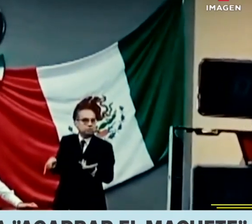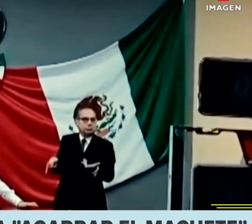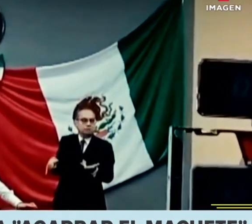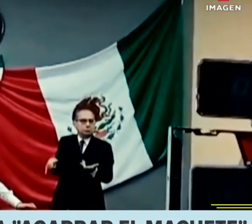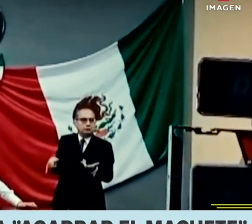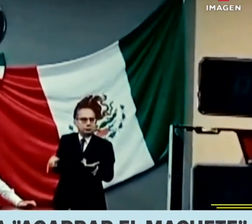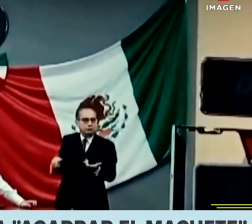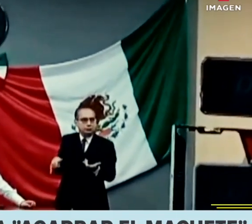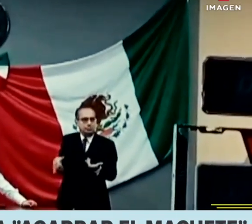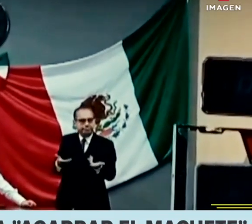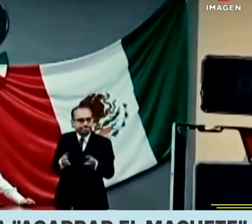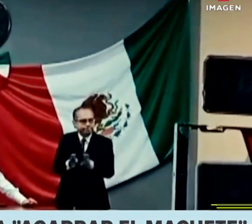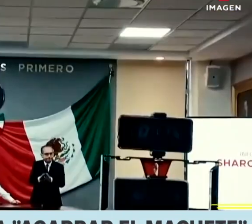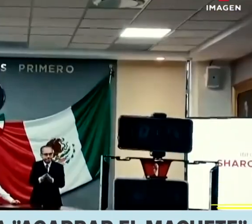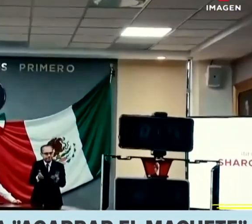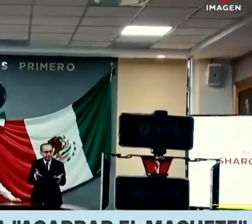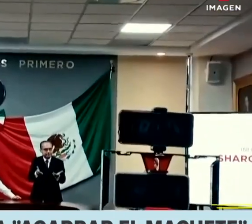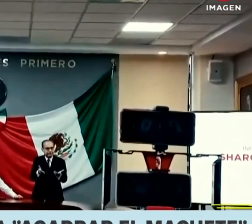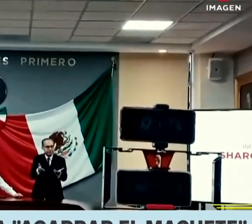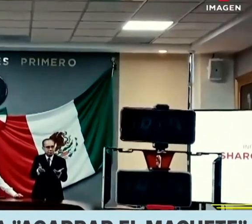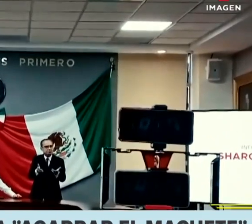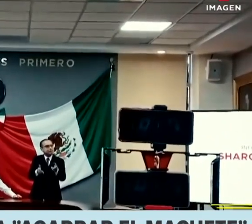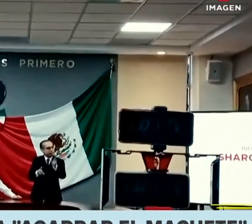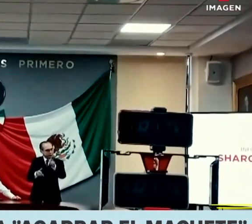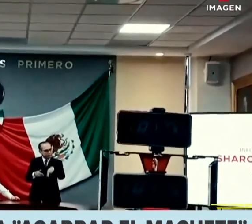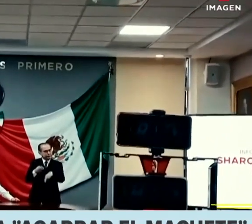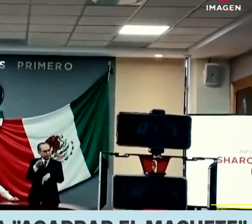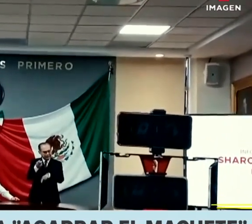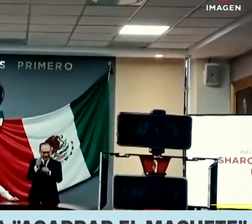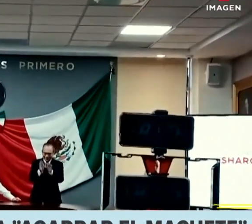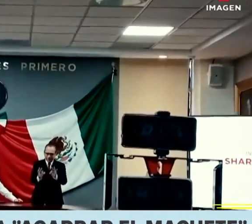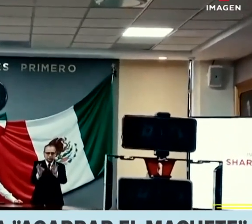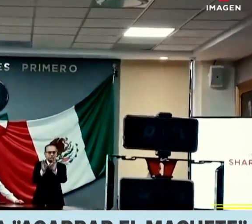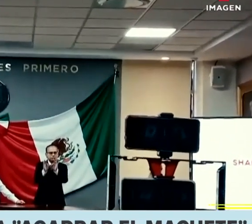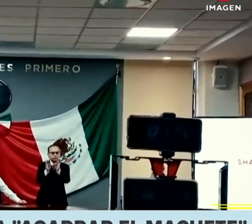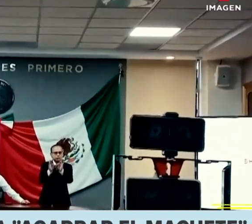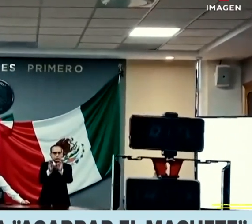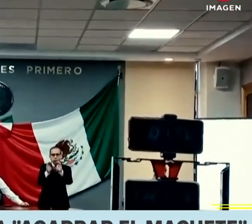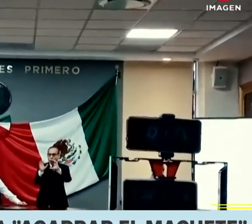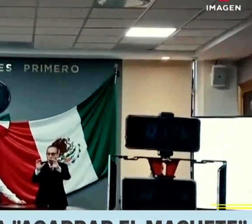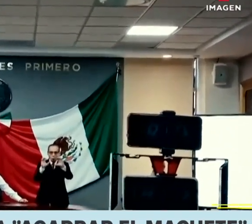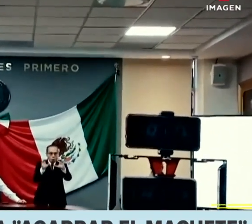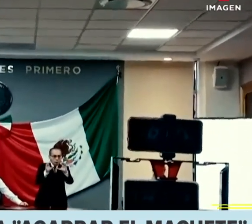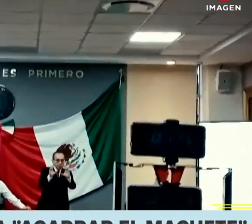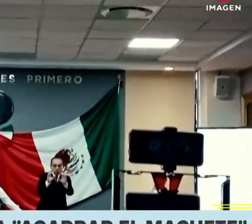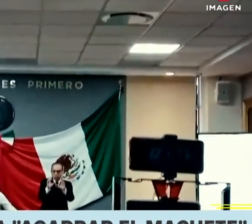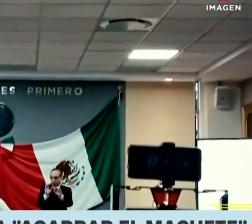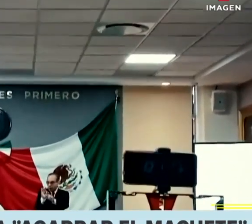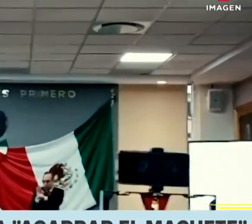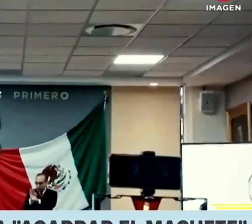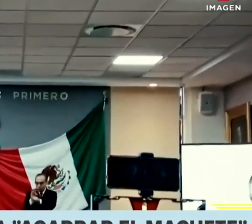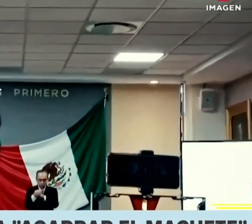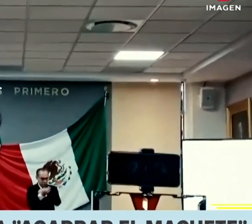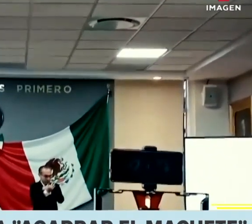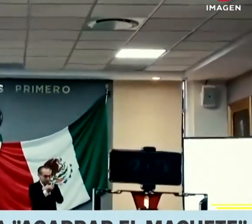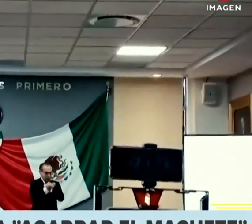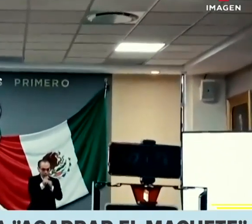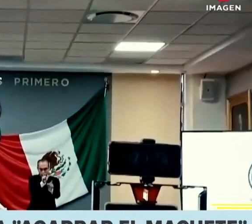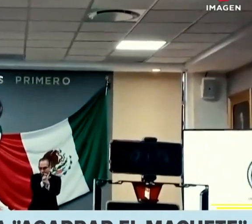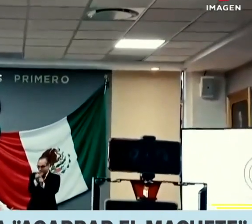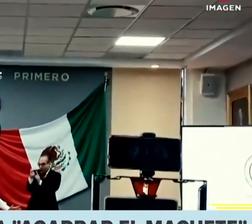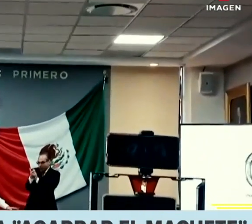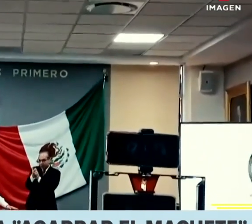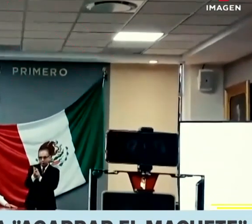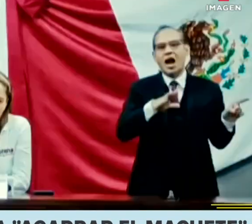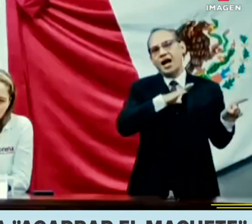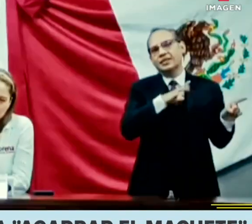Narró que en alguna ocasión trató de solicitar el apoyo de uniformados ante un hecho que se registraba cercano a su domicilio, pero que nadie respondió a